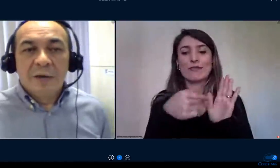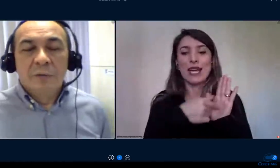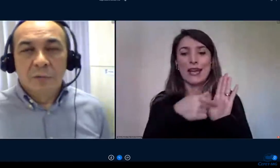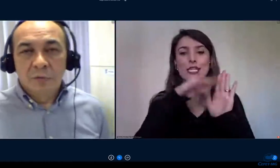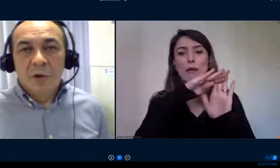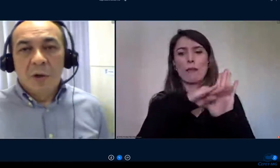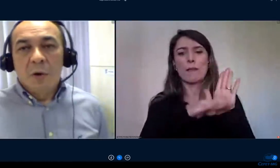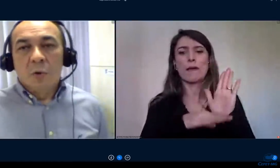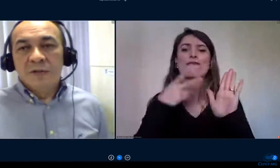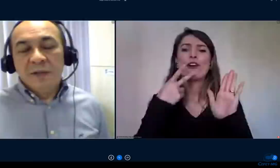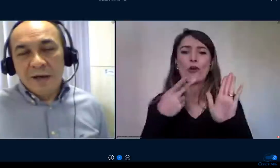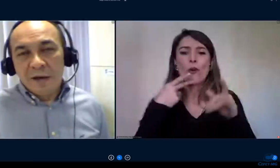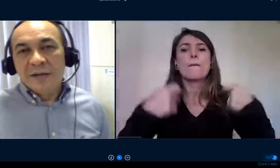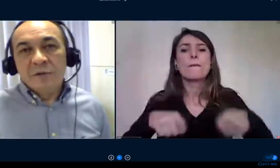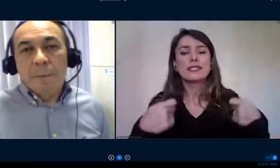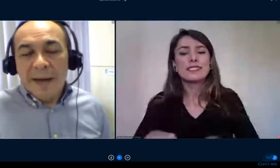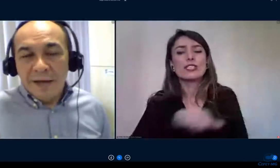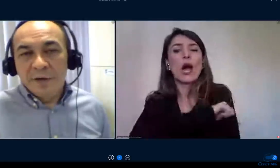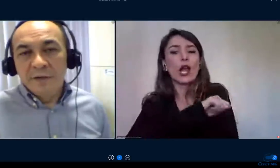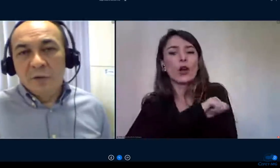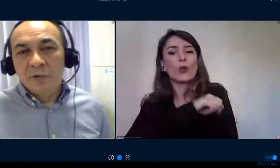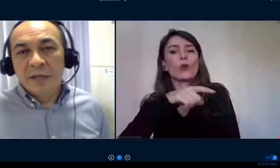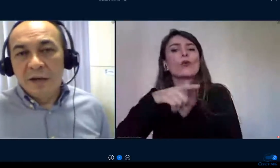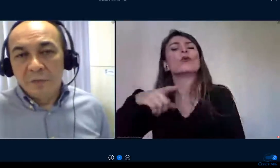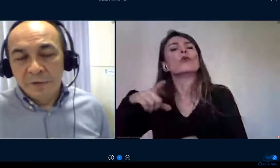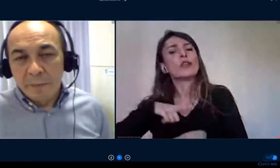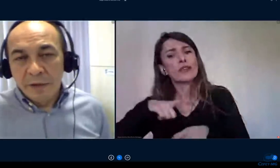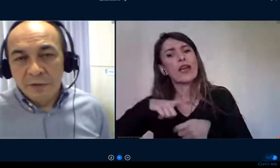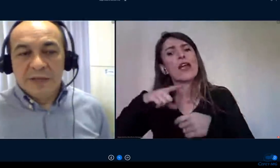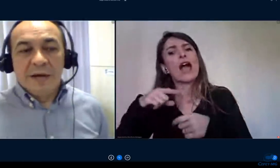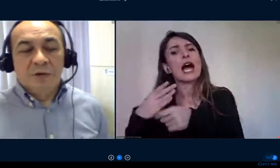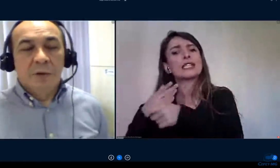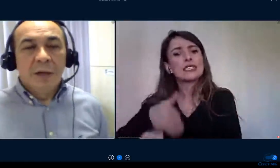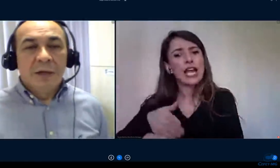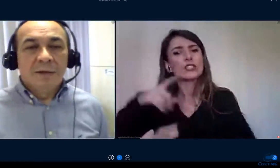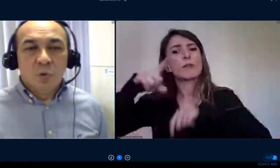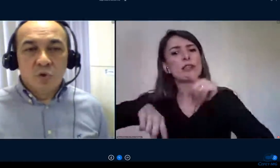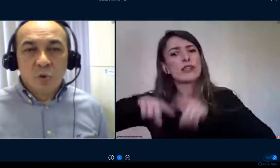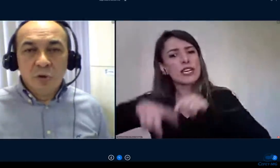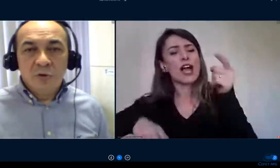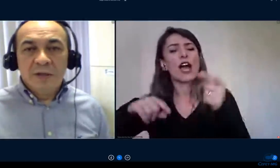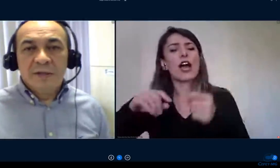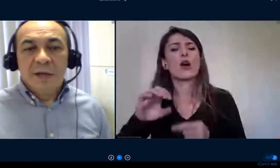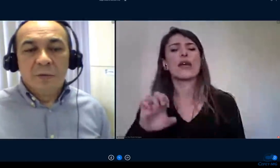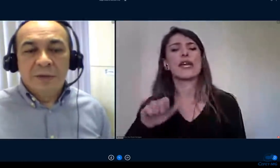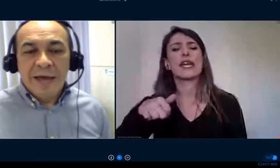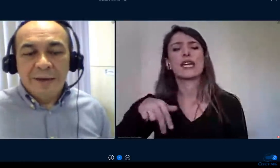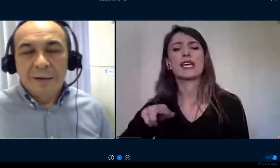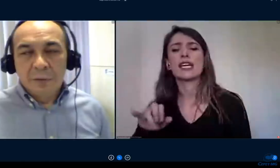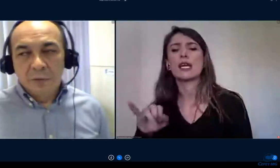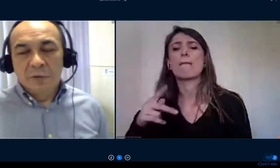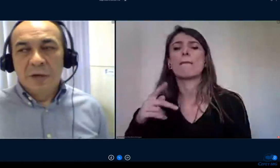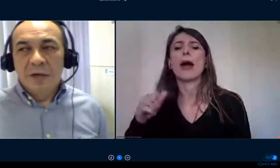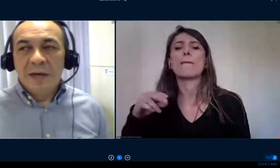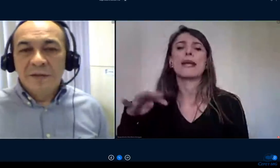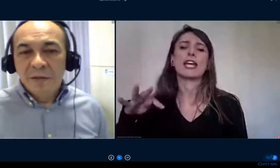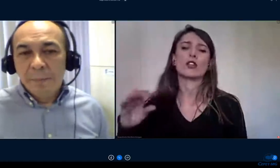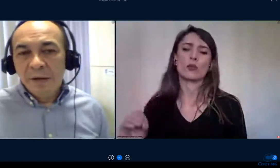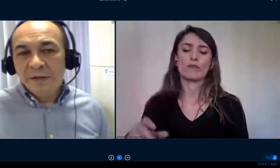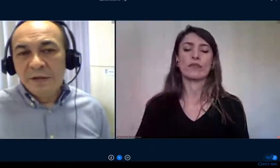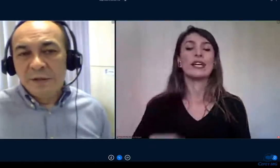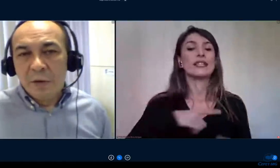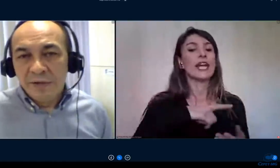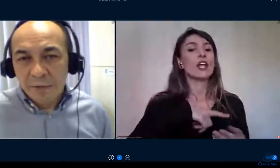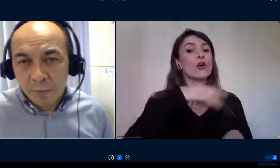os nossos alunos considerando as práticas e considerando principalmente o estágio os cursos que são técnicos e as